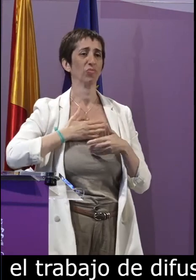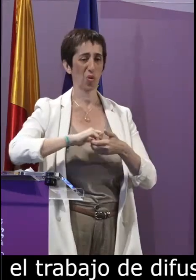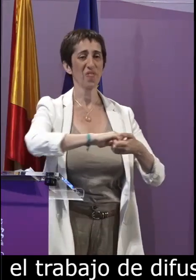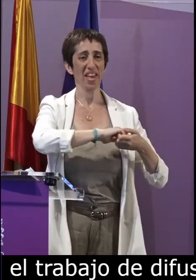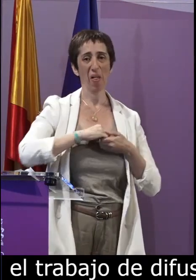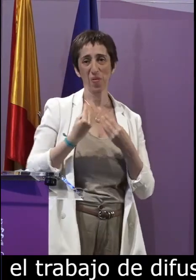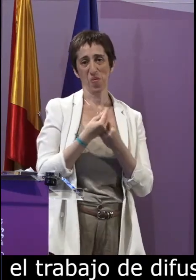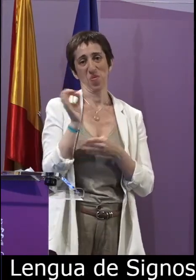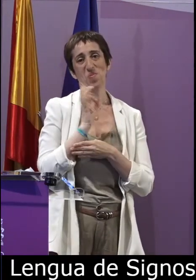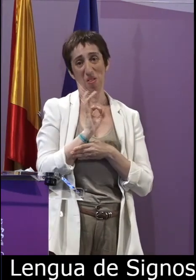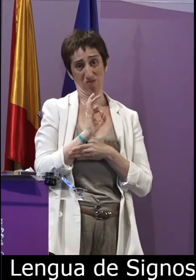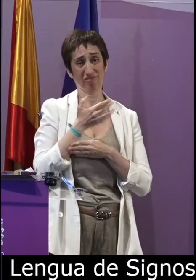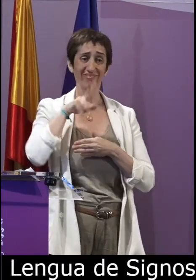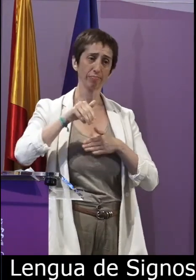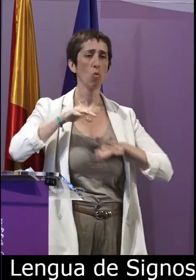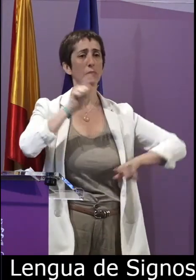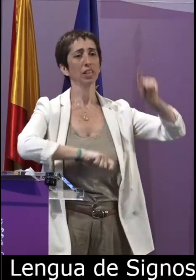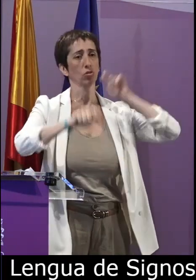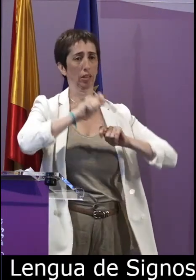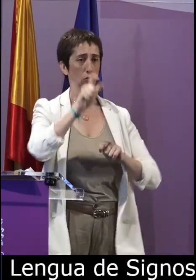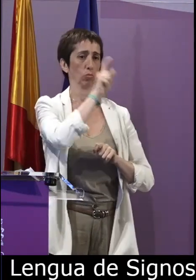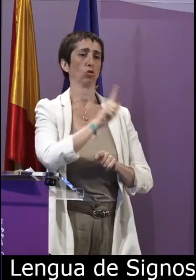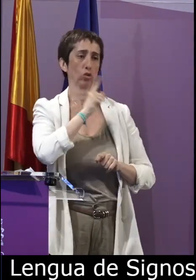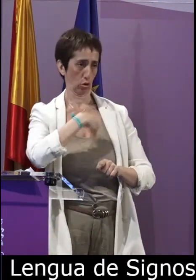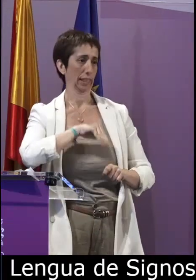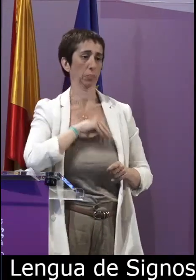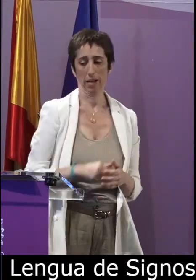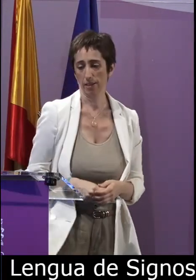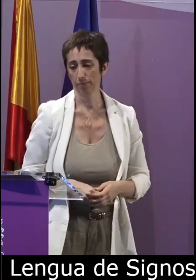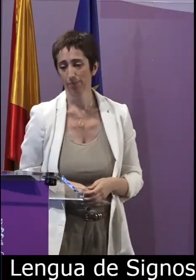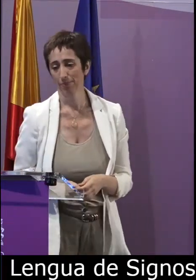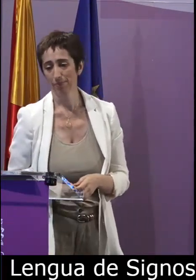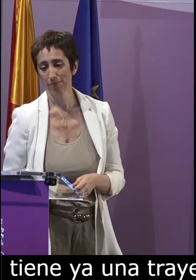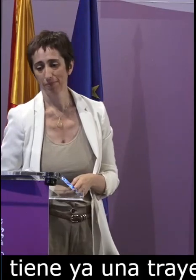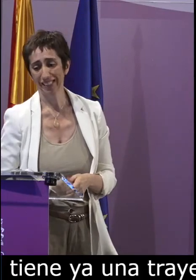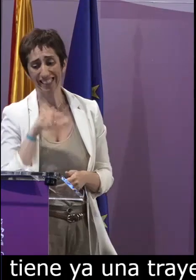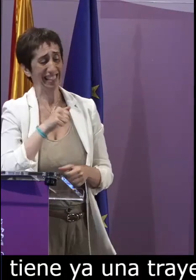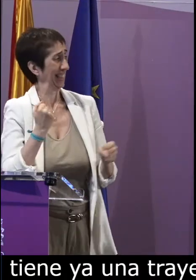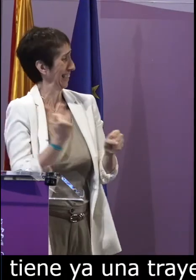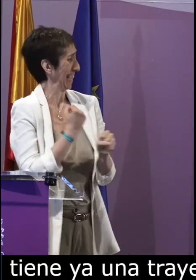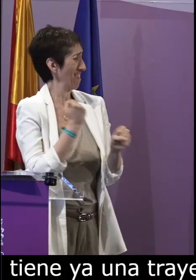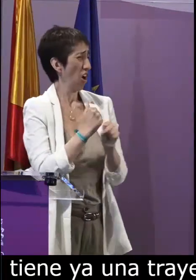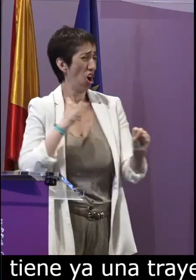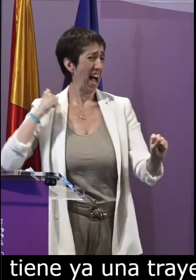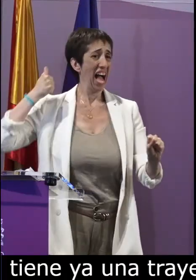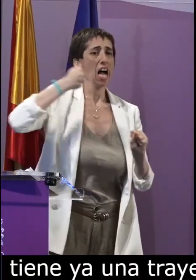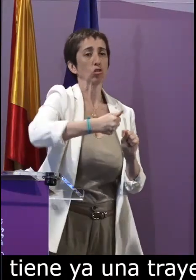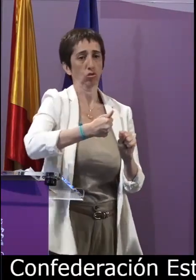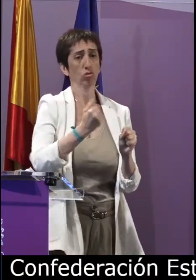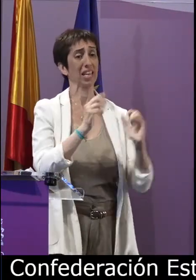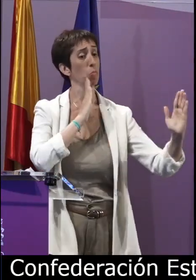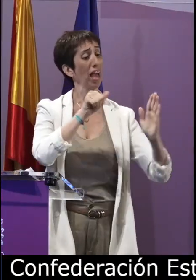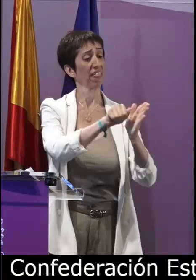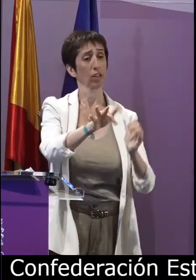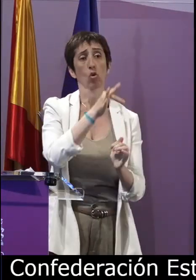una trayectoria que ha liderado la confederación estatal de personas sordas con su fundación gracias al movimiento asociativo de las personas